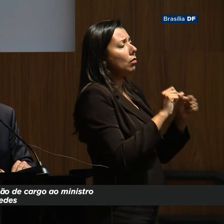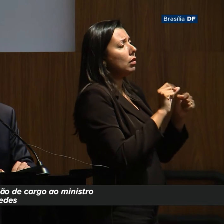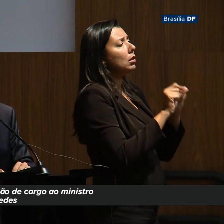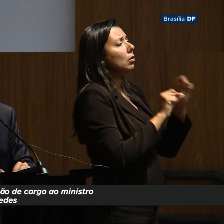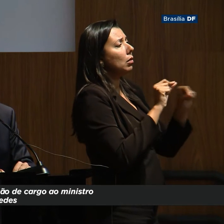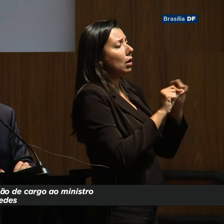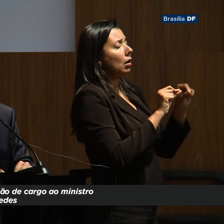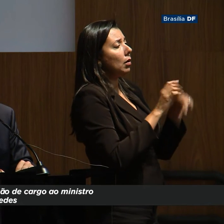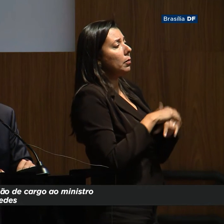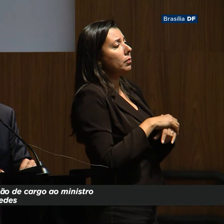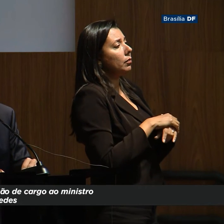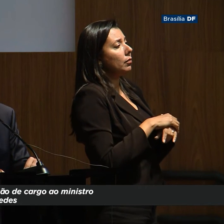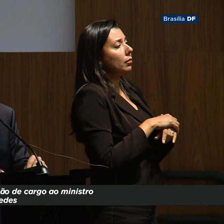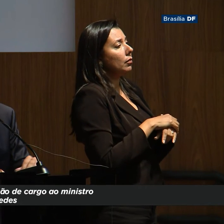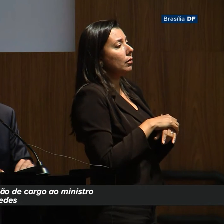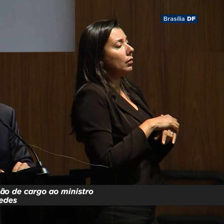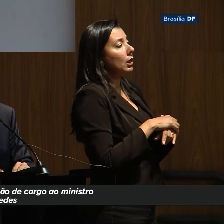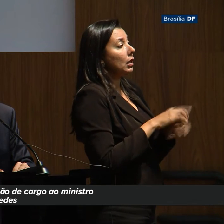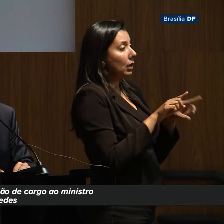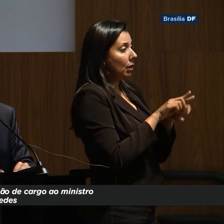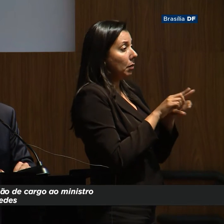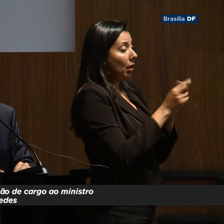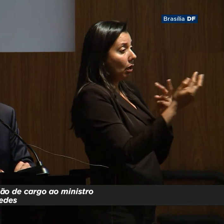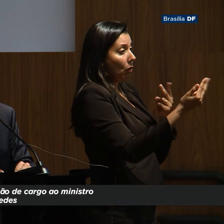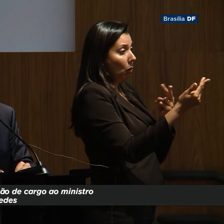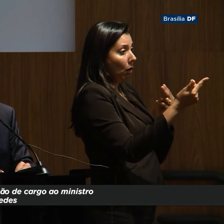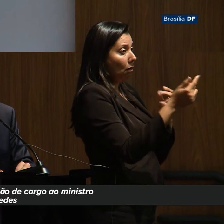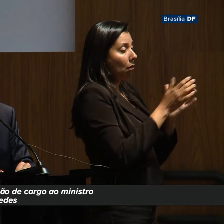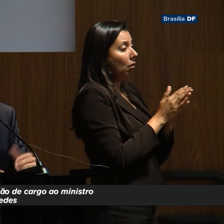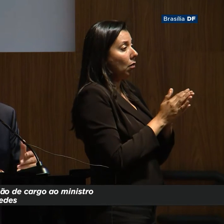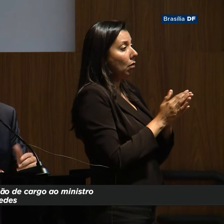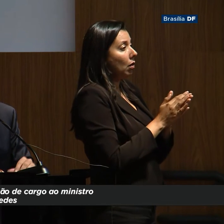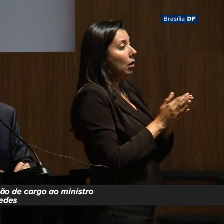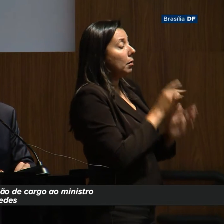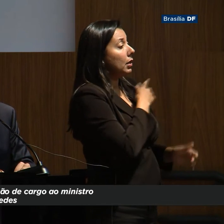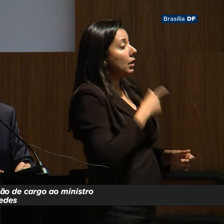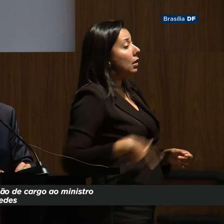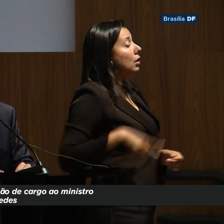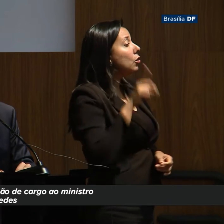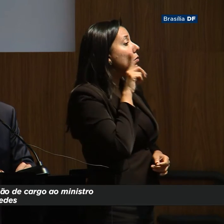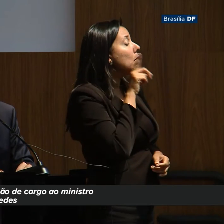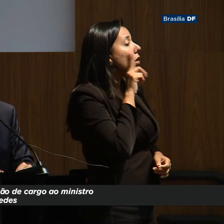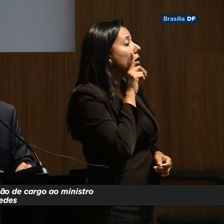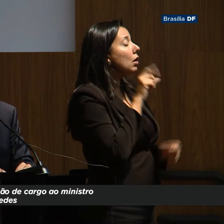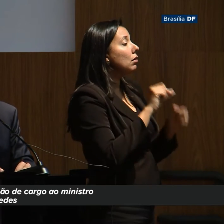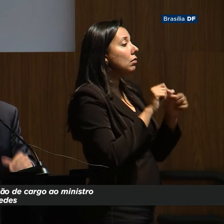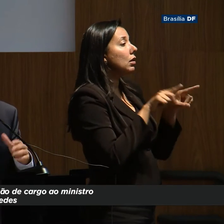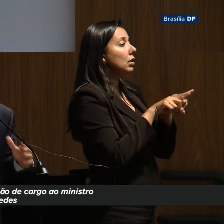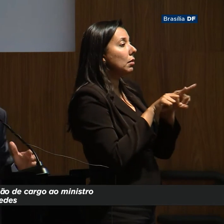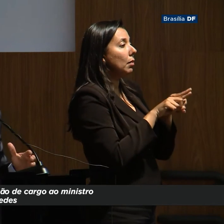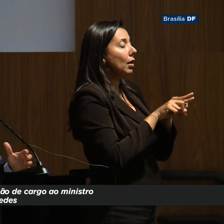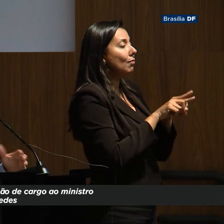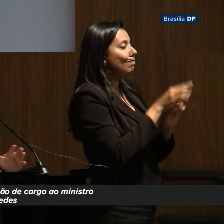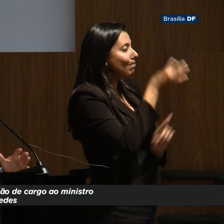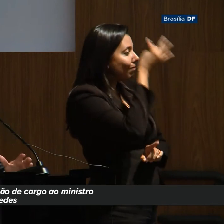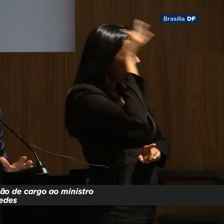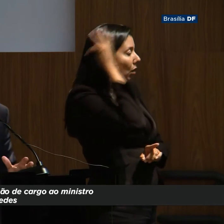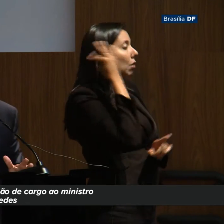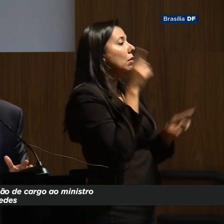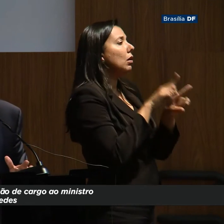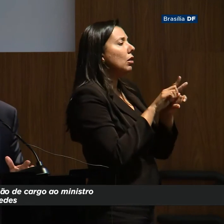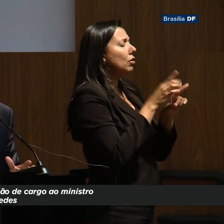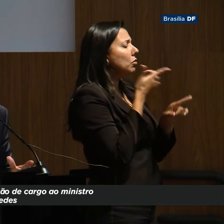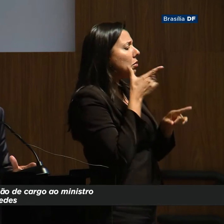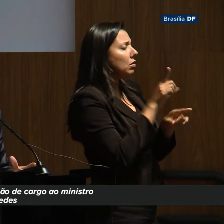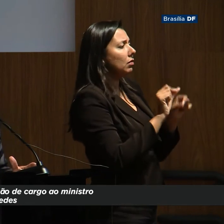É uma pergunta que um famoso presidente americano também fez quando entrou. Essa é a pergunta. Então, não adianta tentar preservar um feudo,